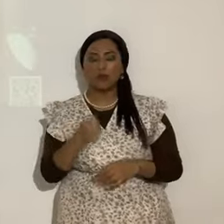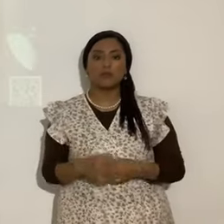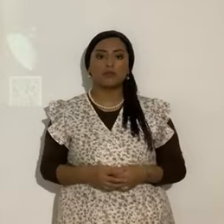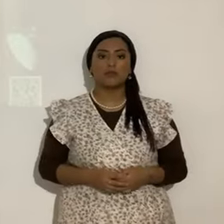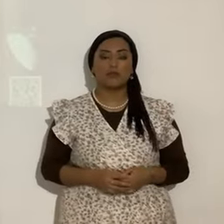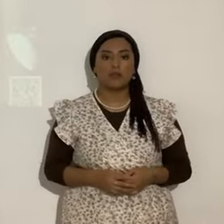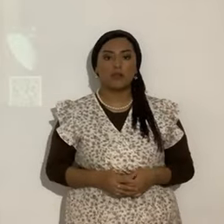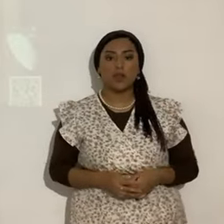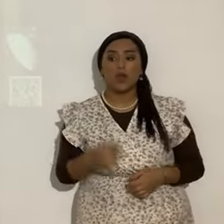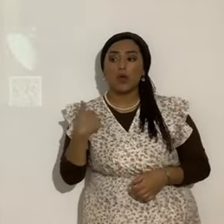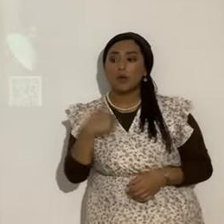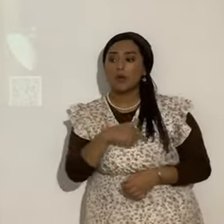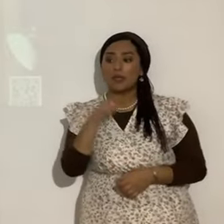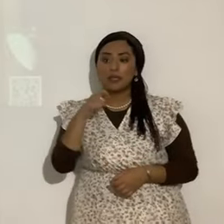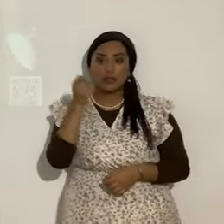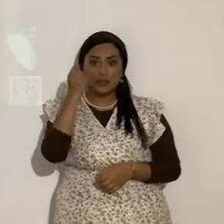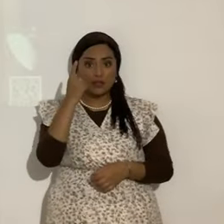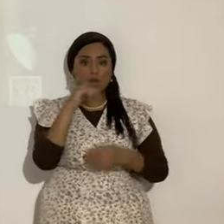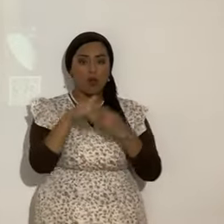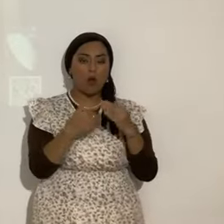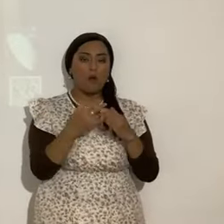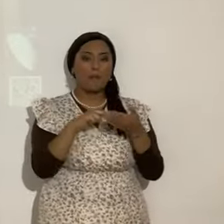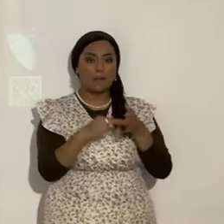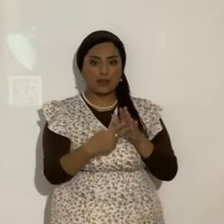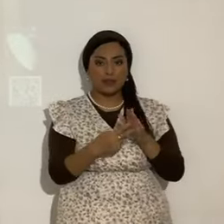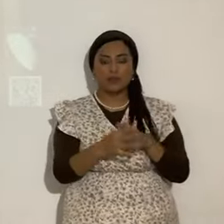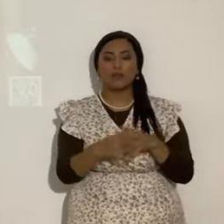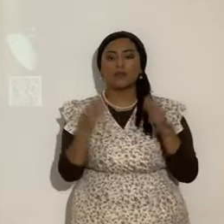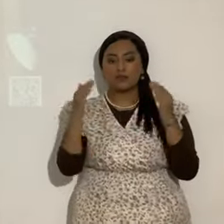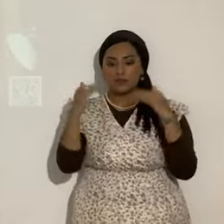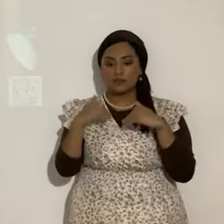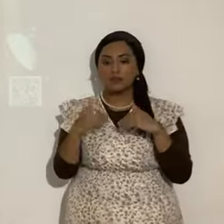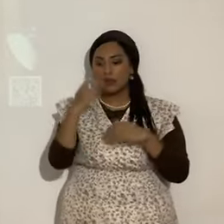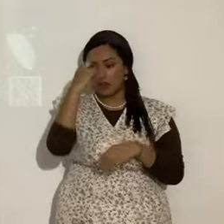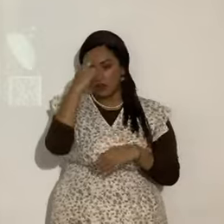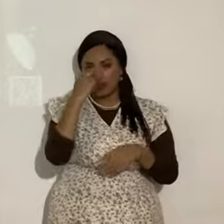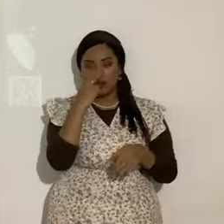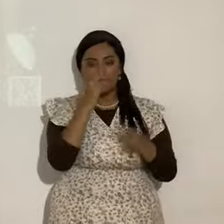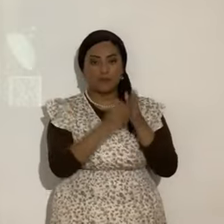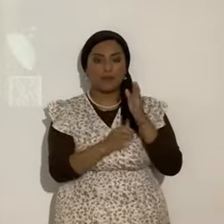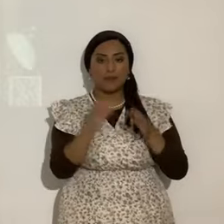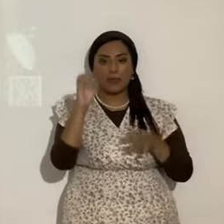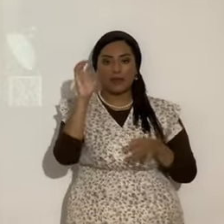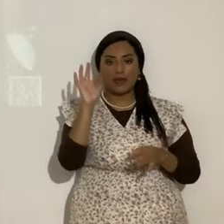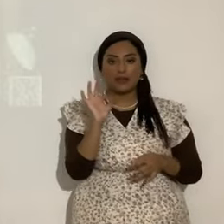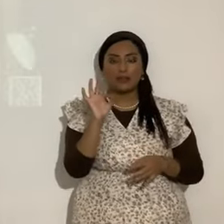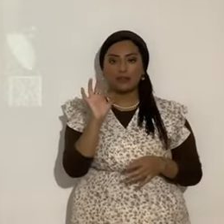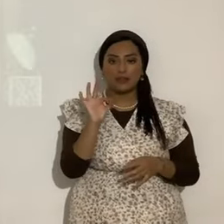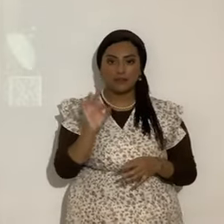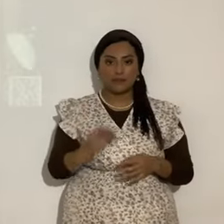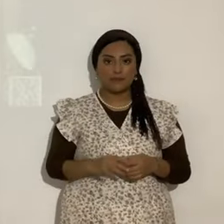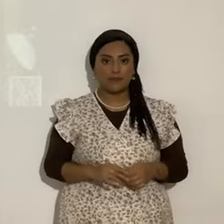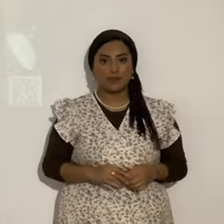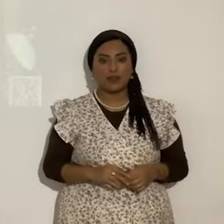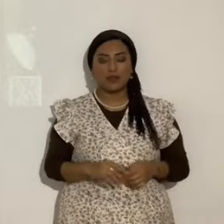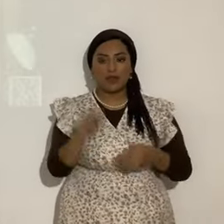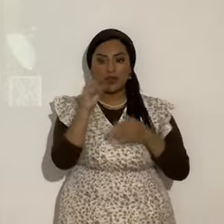Entonces tenemos que entender todos esos conceptos, hermanos. Ahora vamos a Romanos 9, a Romanos 9, en el verso 6,